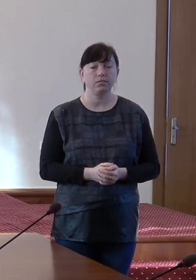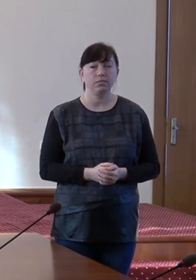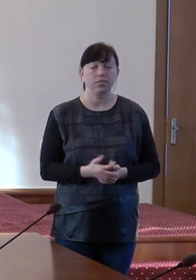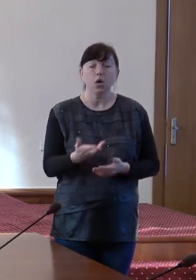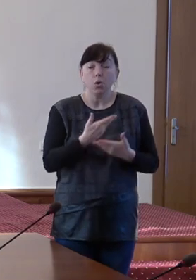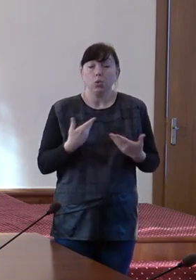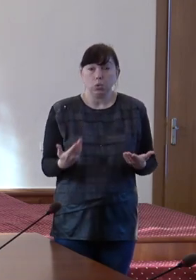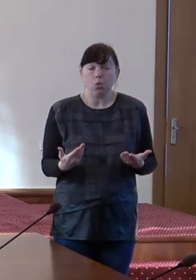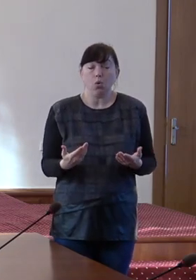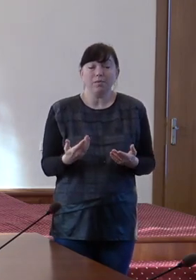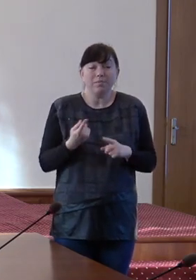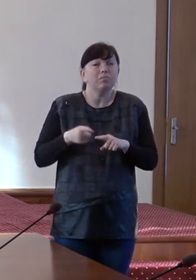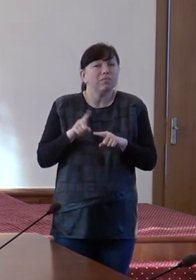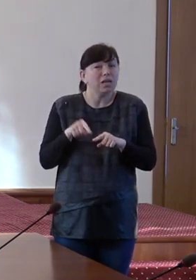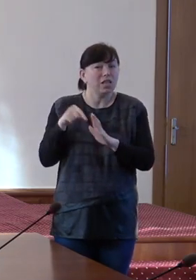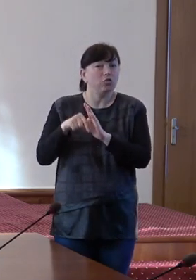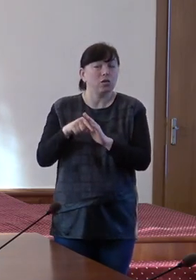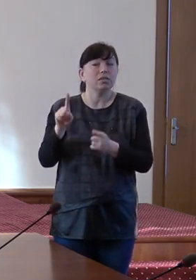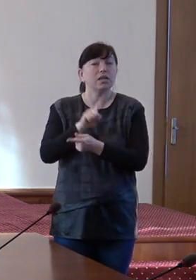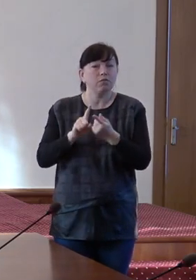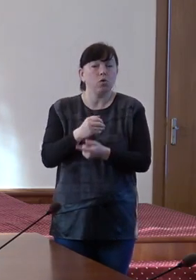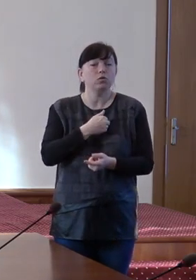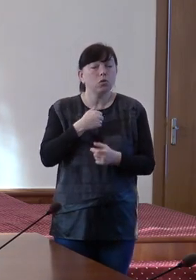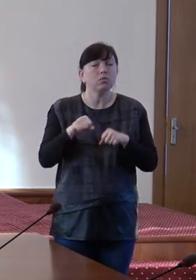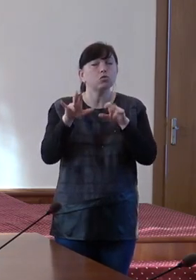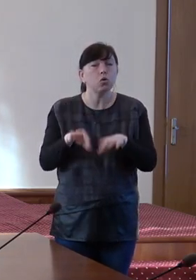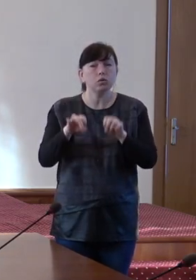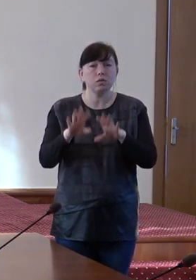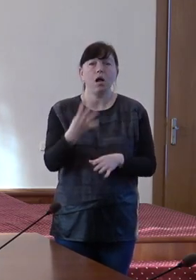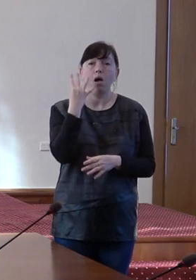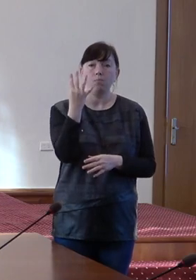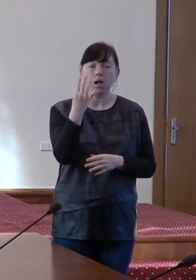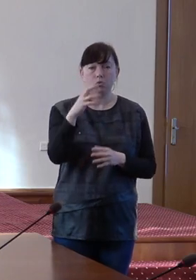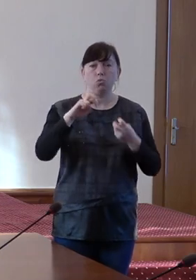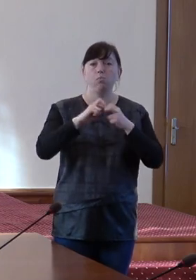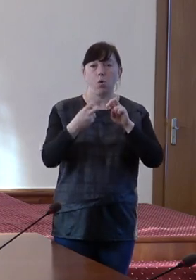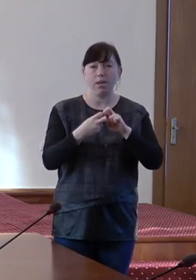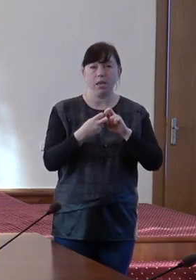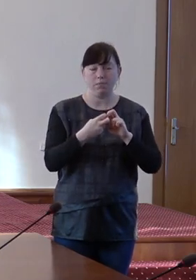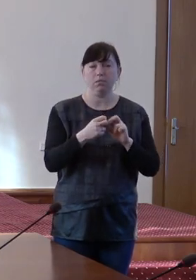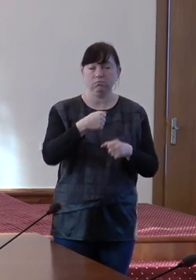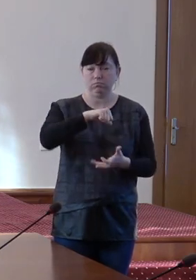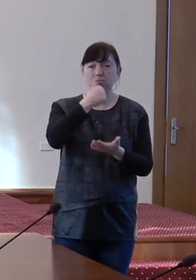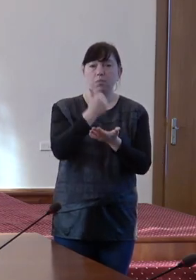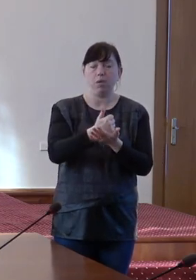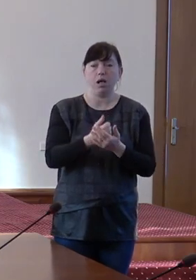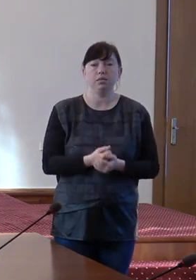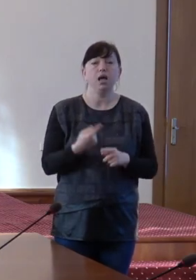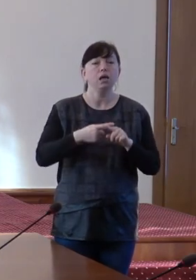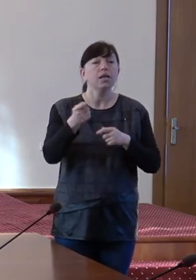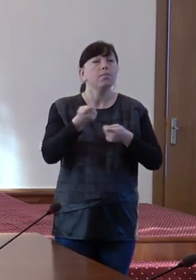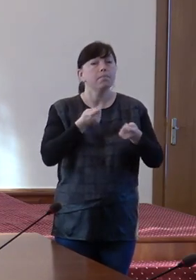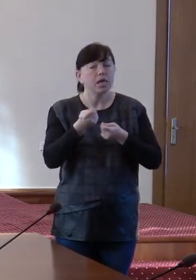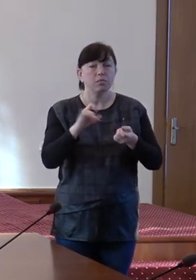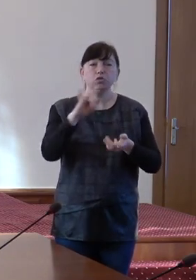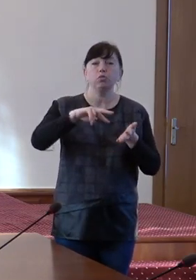Noi, prin această reformă, ne dorim să soluționăm patru probleme de bază. În primul rând, vorbim de managementul